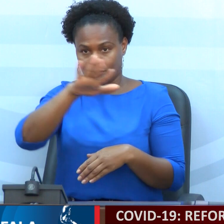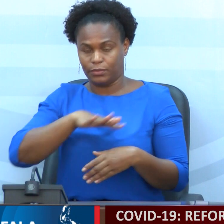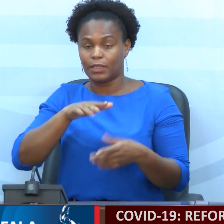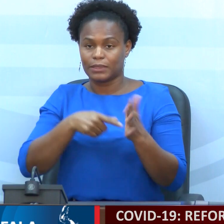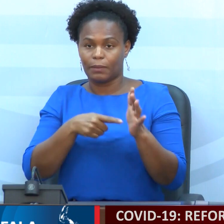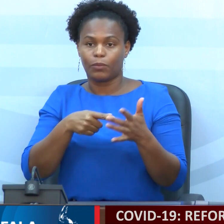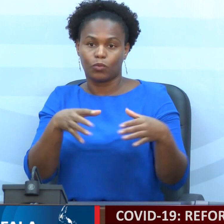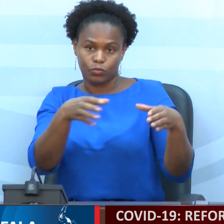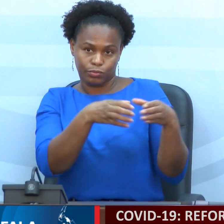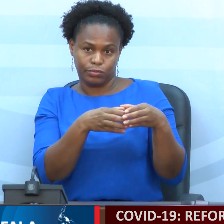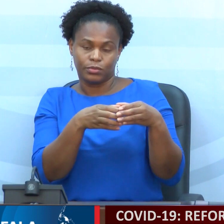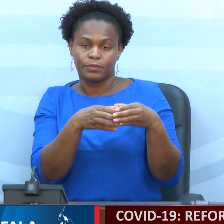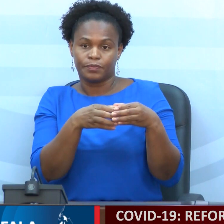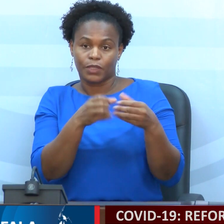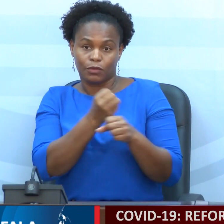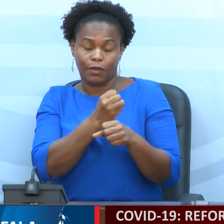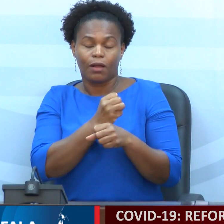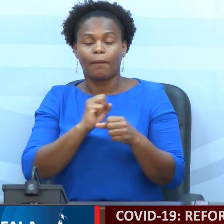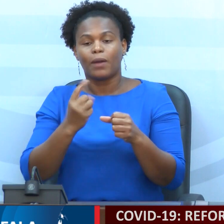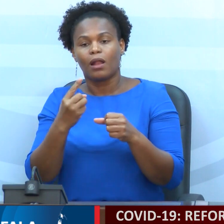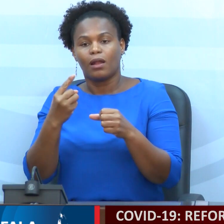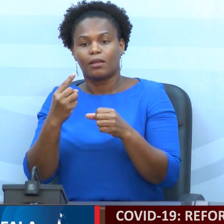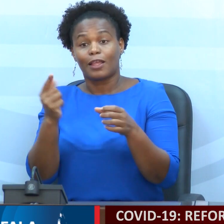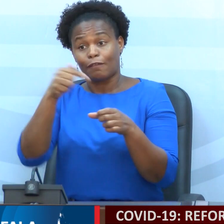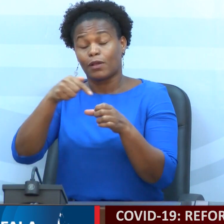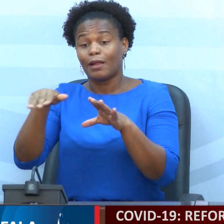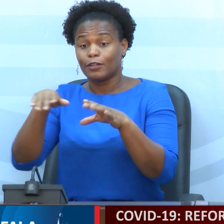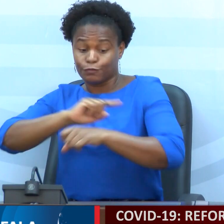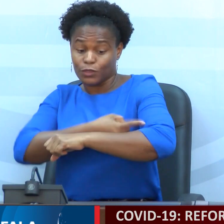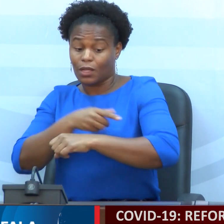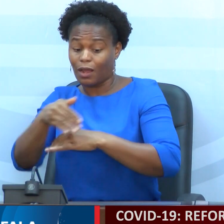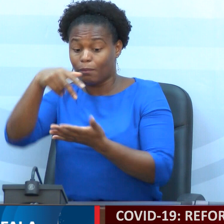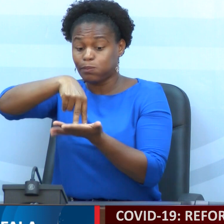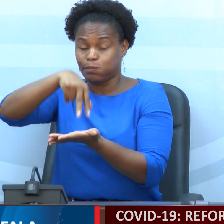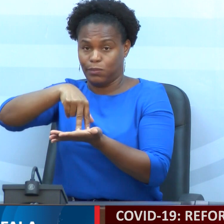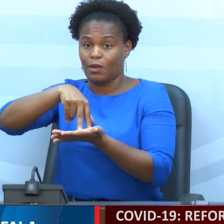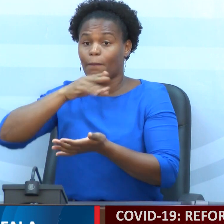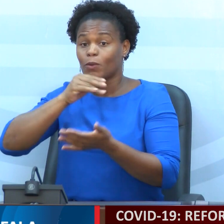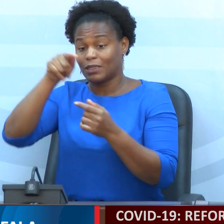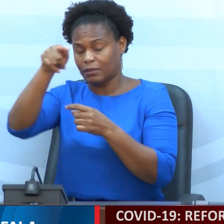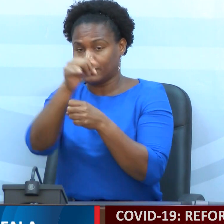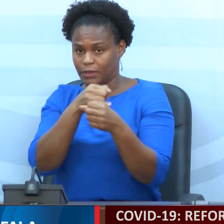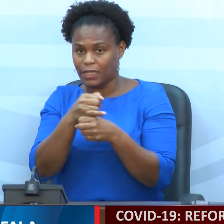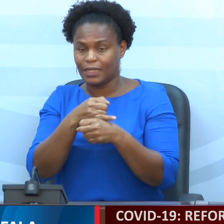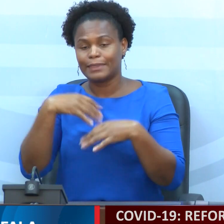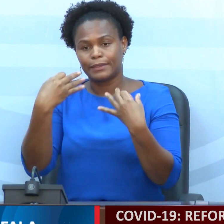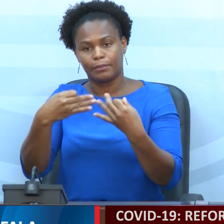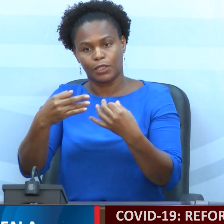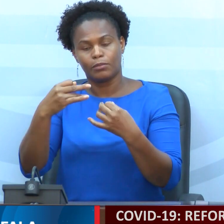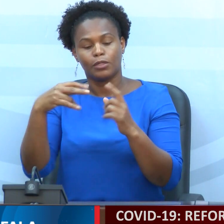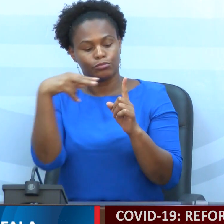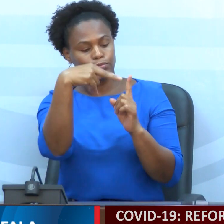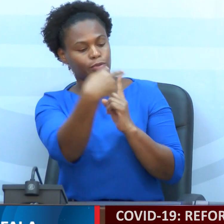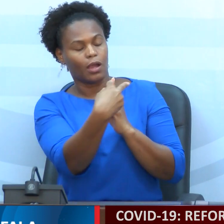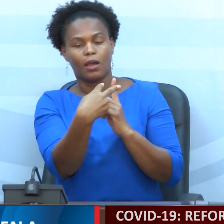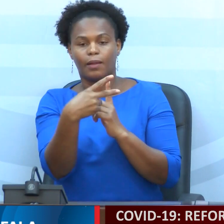nomeadamente do Corpo de Intervenção, para reforçar a presença das autoridades na ilha, sempre numa perspectiva de